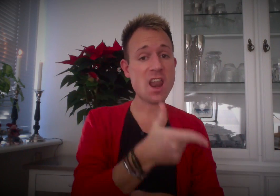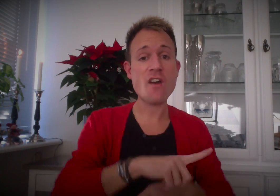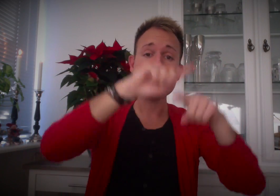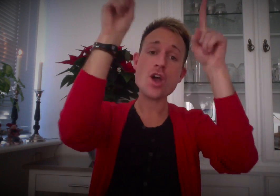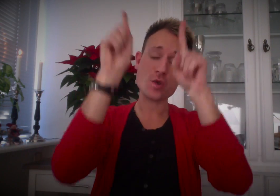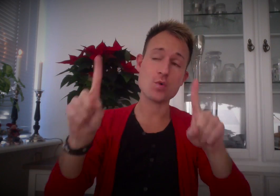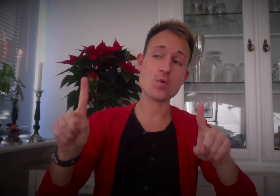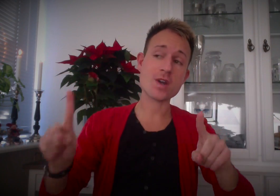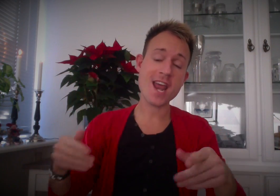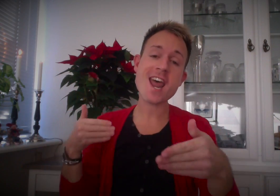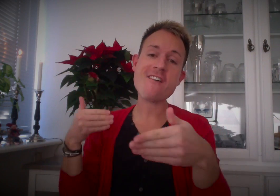Hvad er